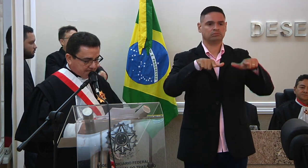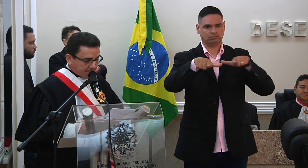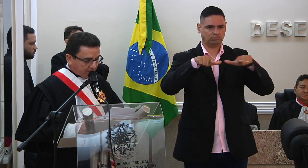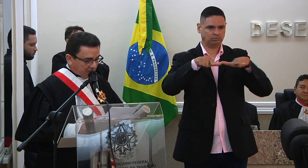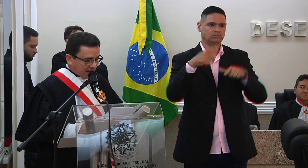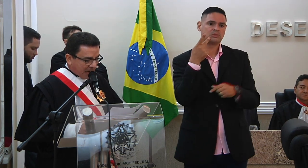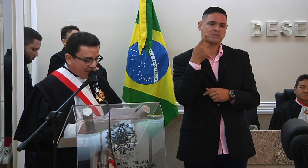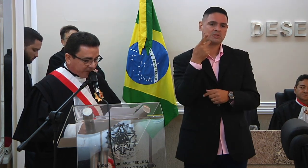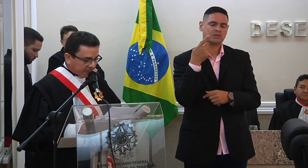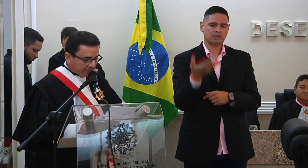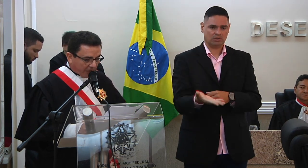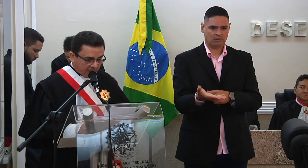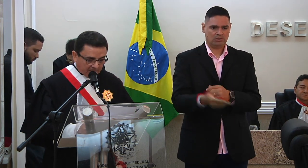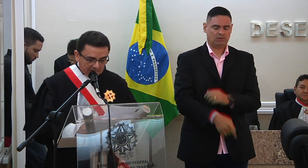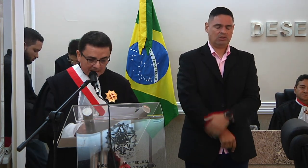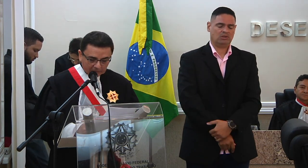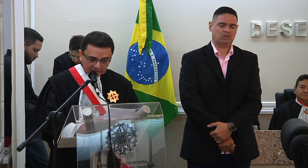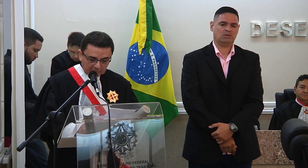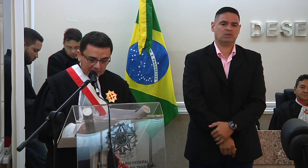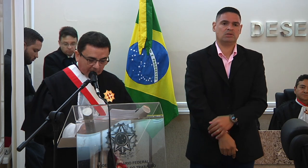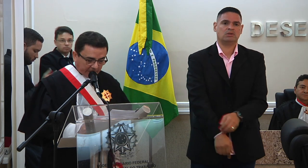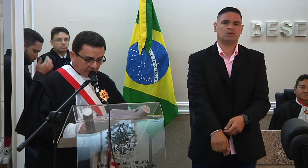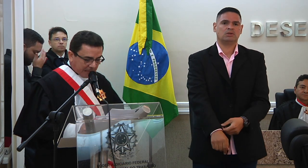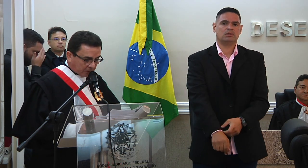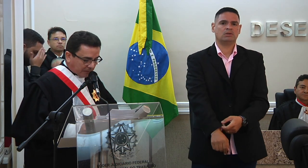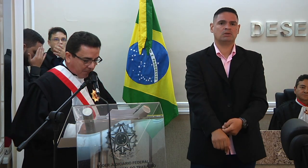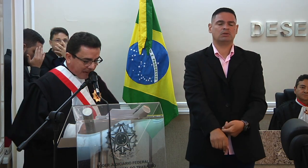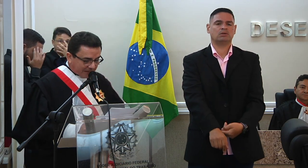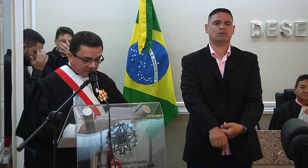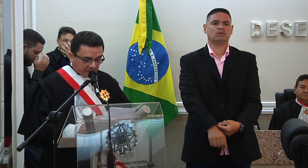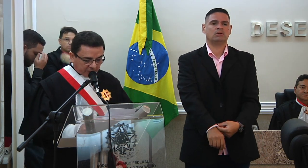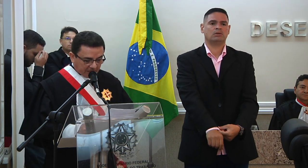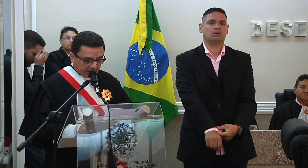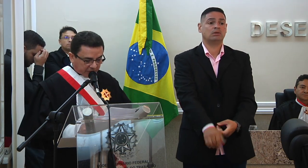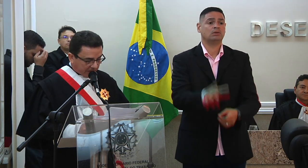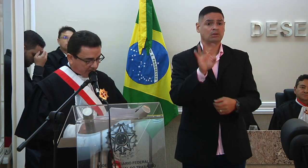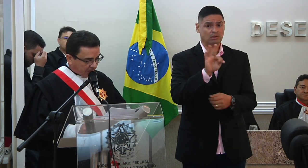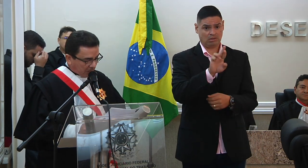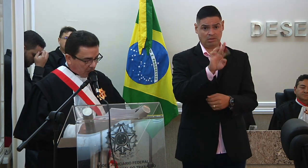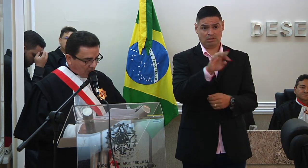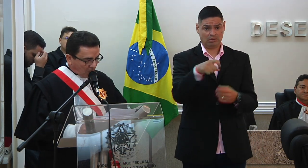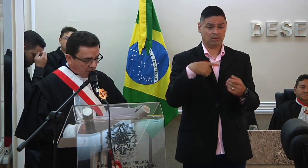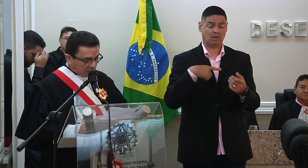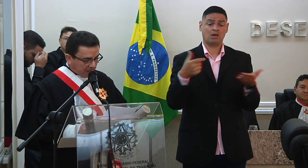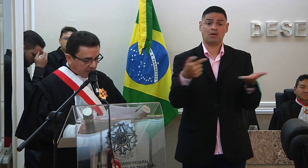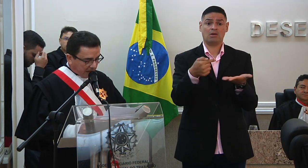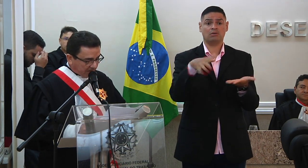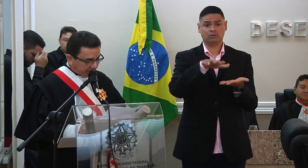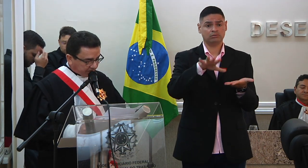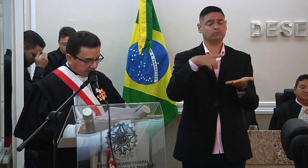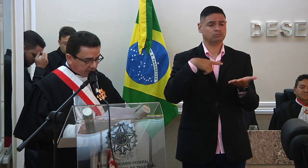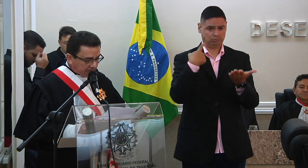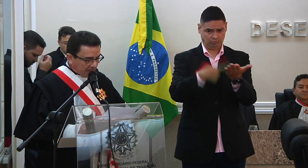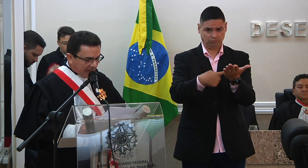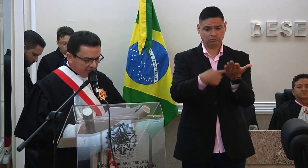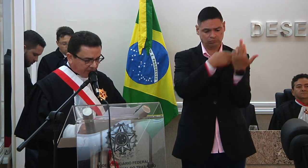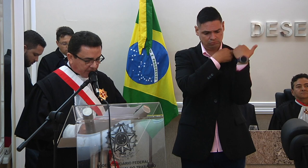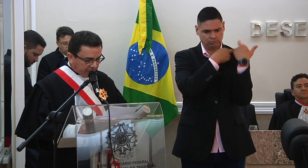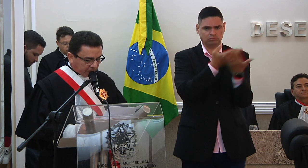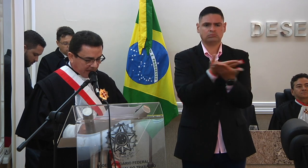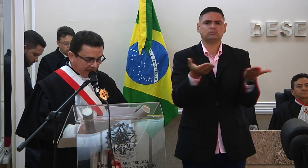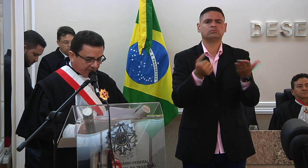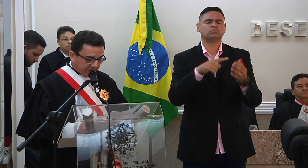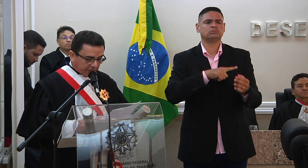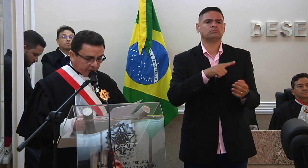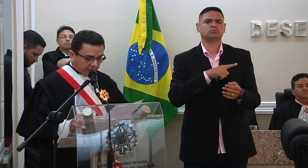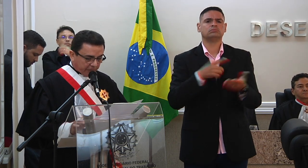ao ascender ao Tribunal Regional do Trabalho da 7ª Região cumpro também a